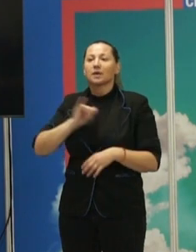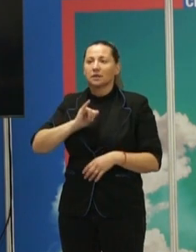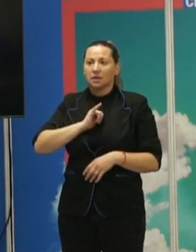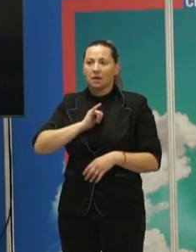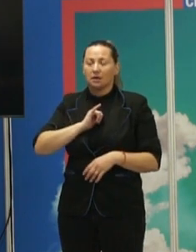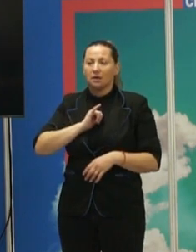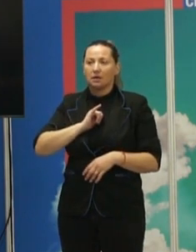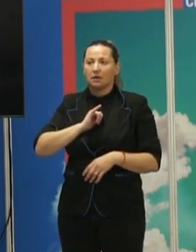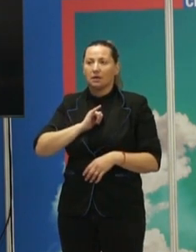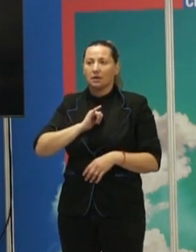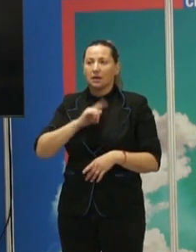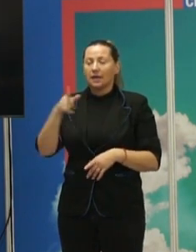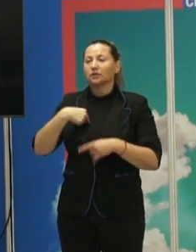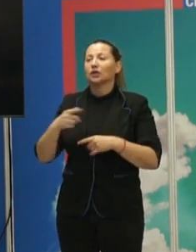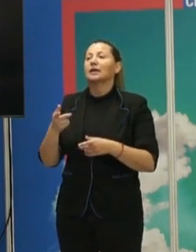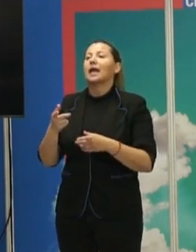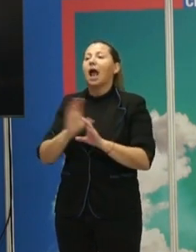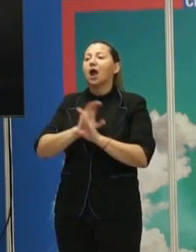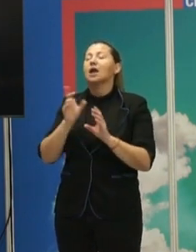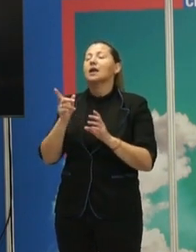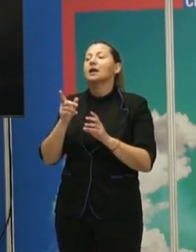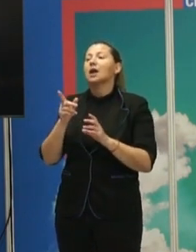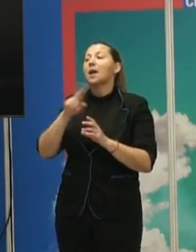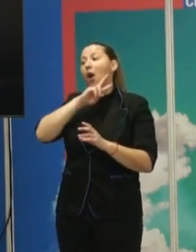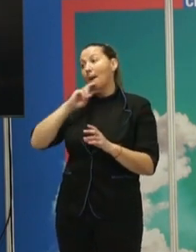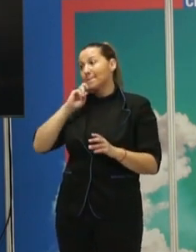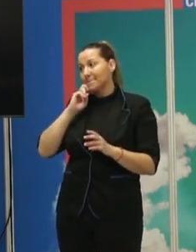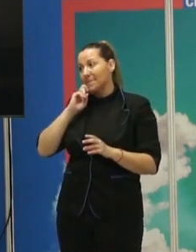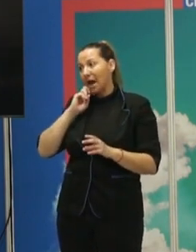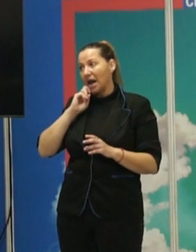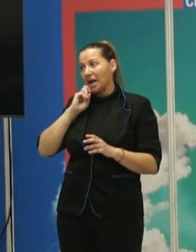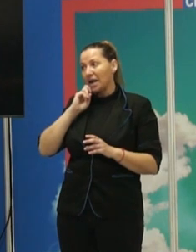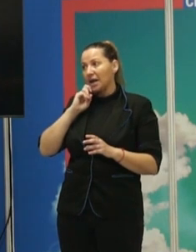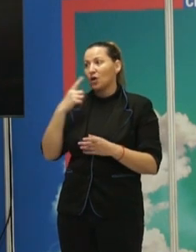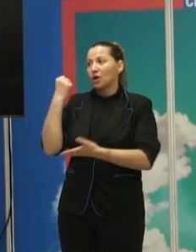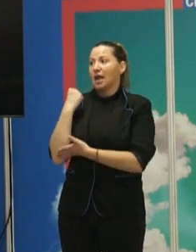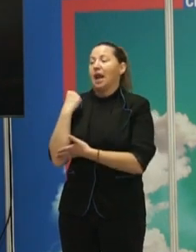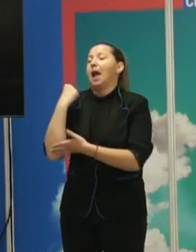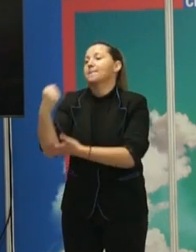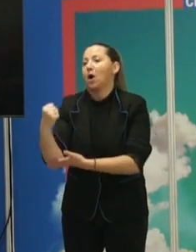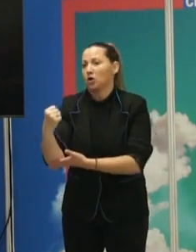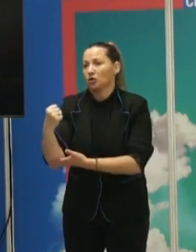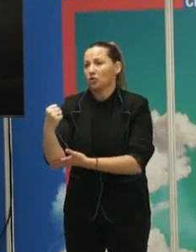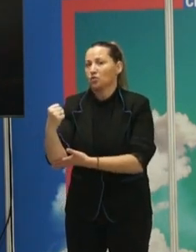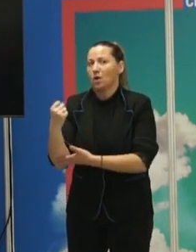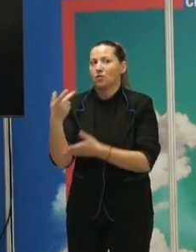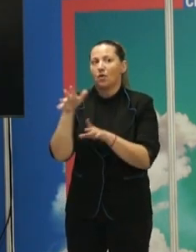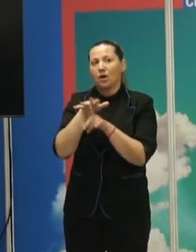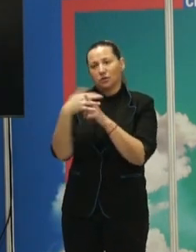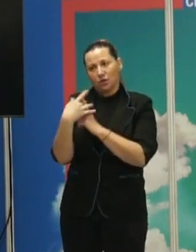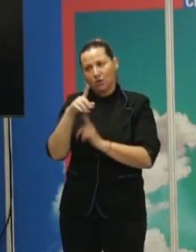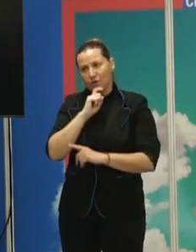algo que es realmente necesario, los valores y luego el refugio o el apoyo cuando las cosas vienen maldades.